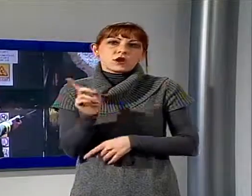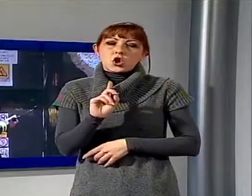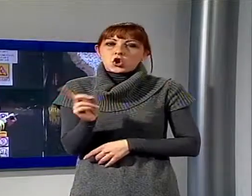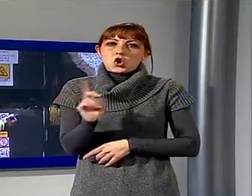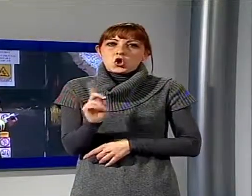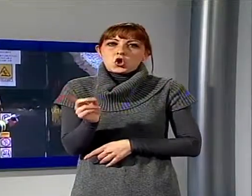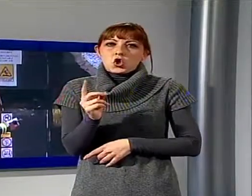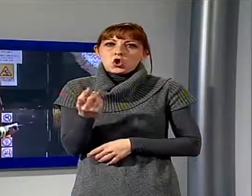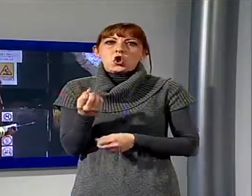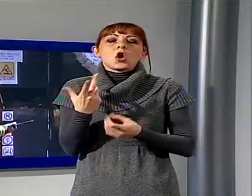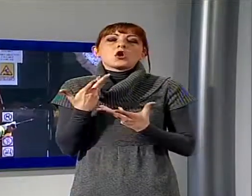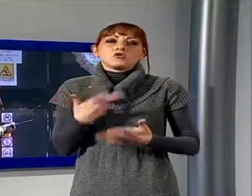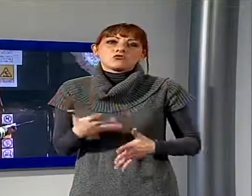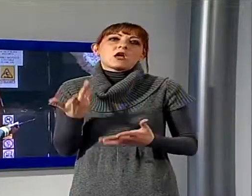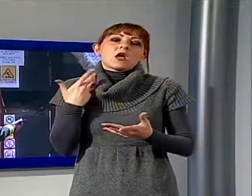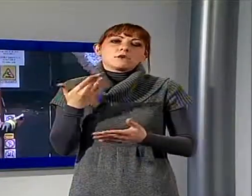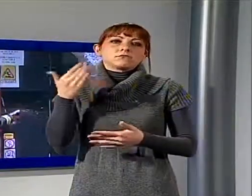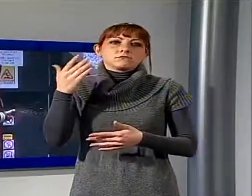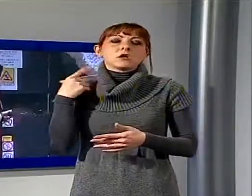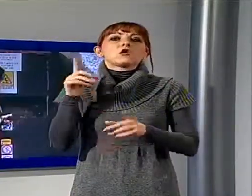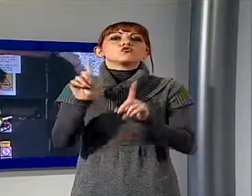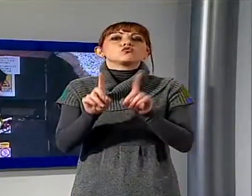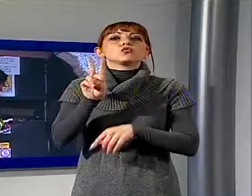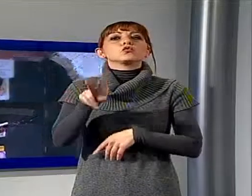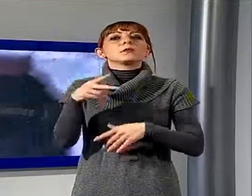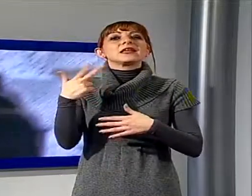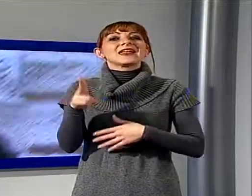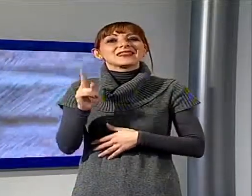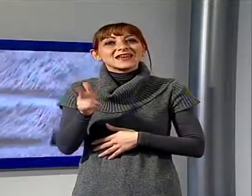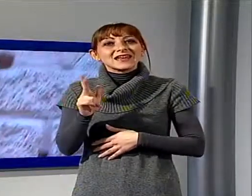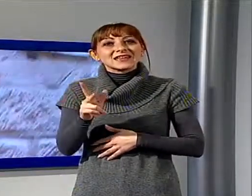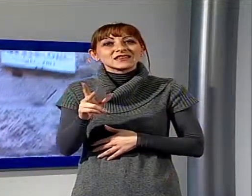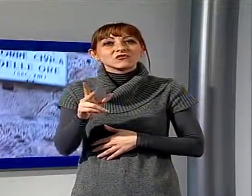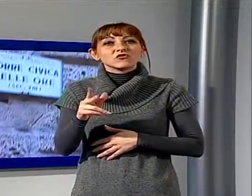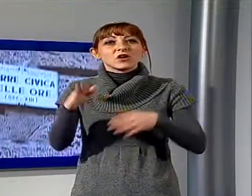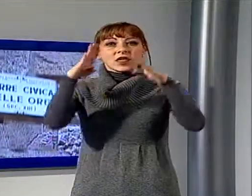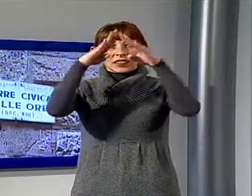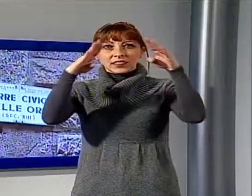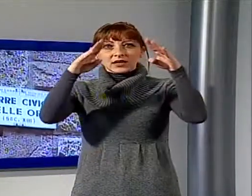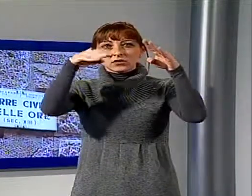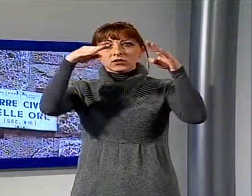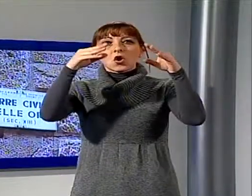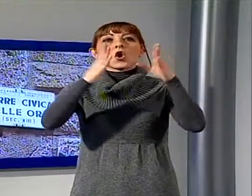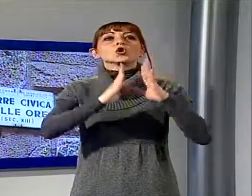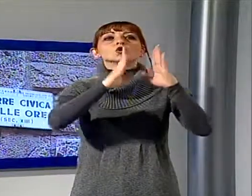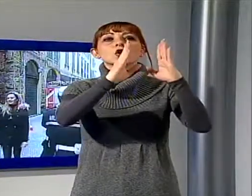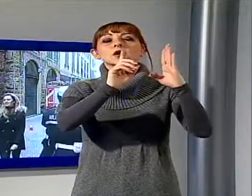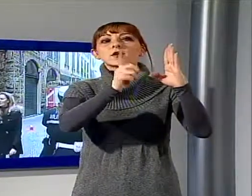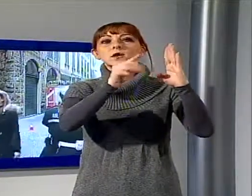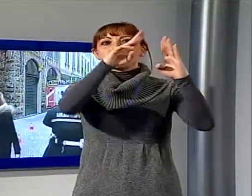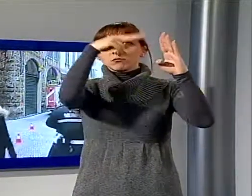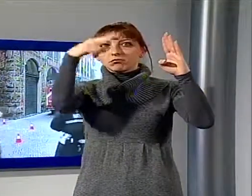verifica nel Centro Storico di Lucca. Nel giugno del 2013 una tegola era caduta dalla Torre Guinigi in Via Sant'Andrea,